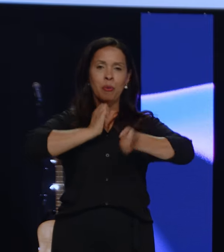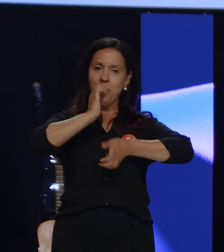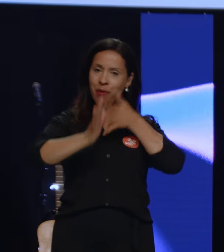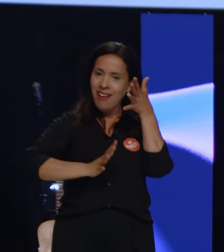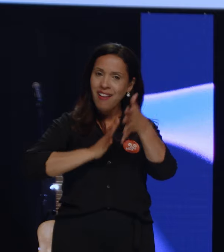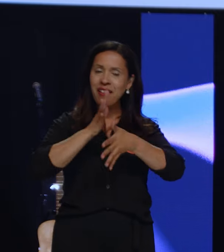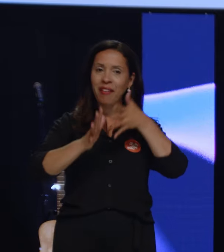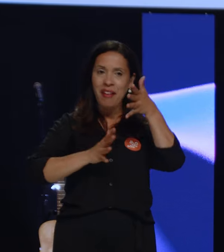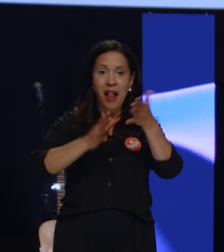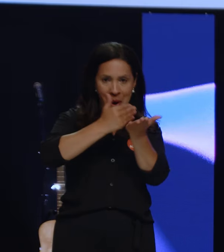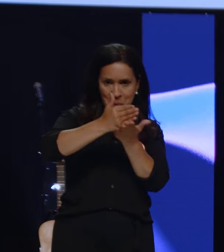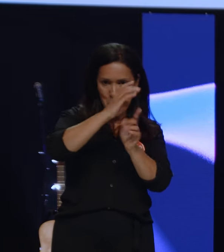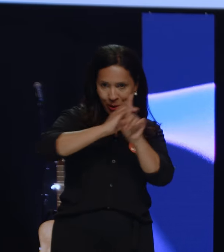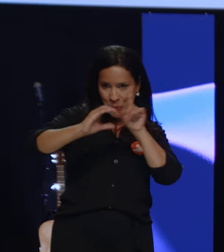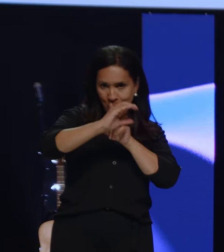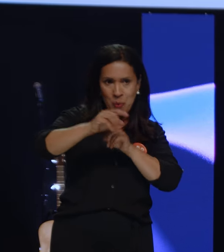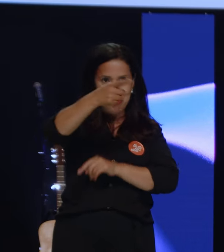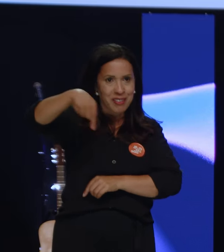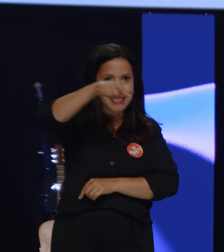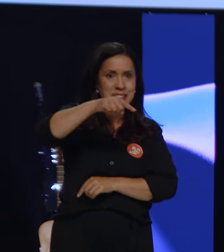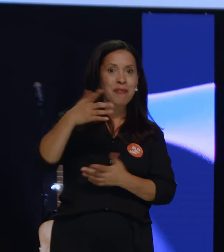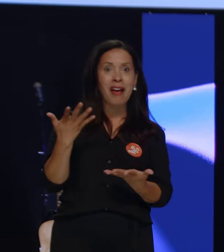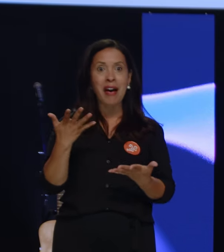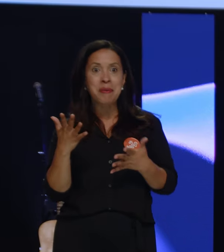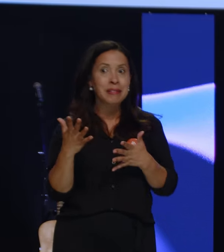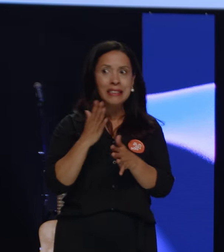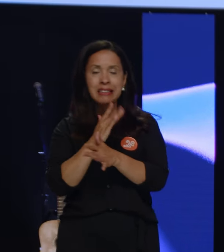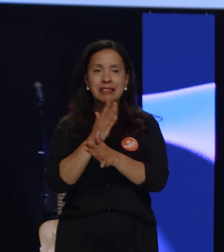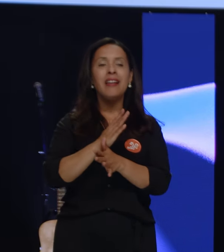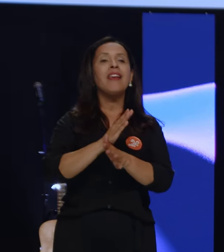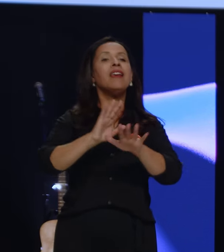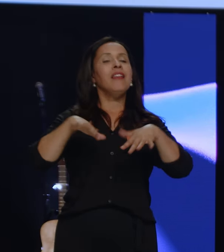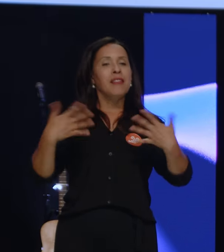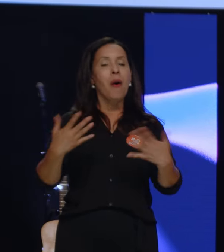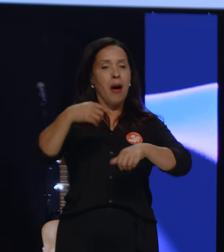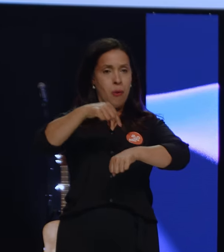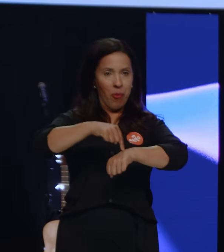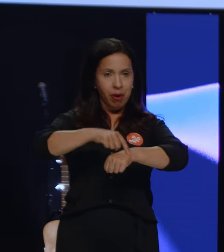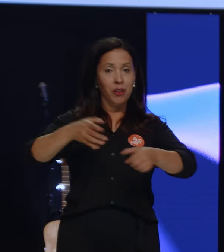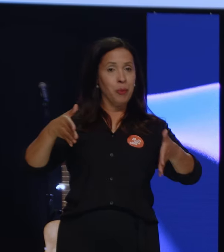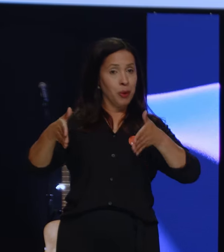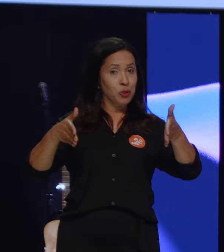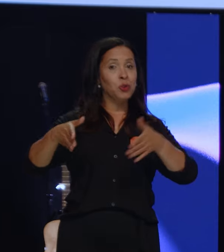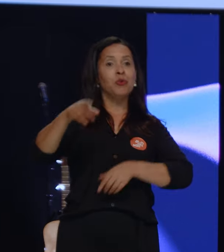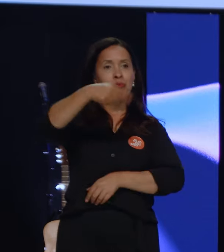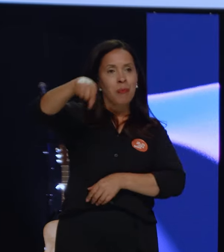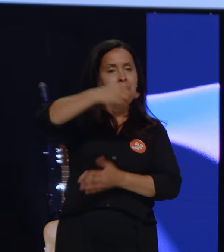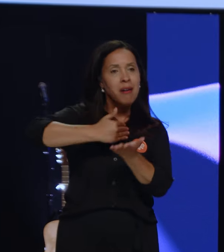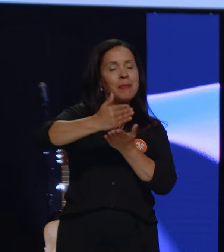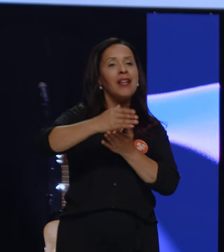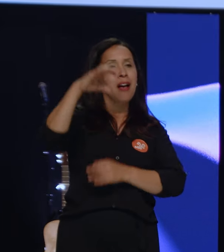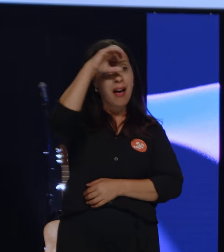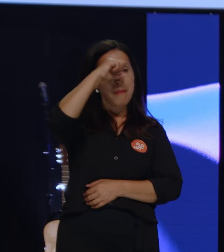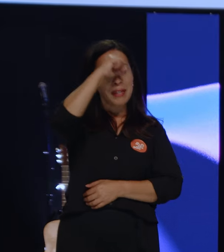vocês ficaram um pouquinho, como é que nós vamos fazer aqui? É a oportunidade de você começar a aprender também Libras. Também tem um e